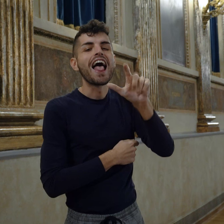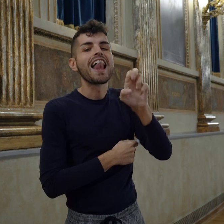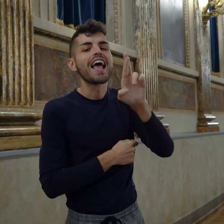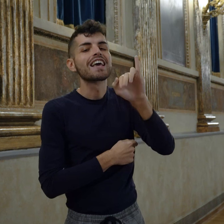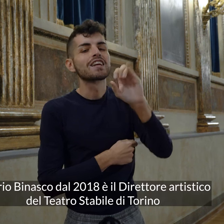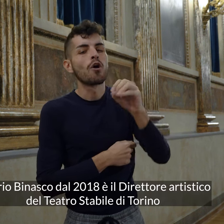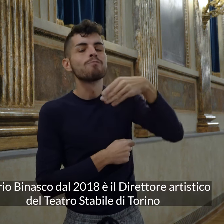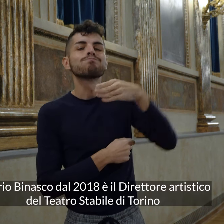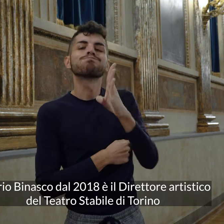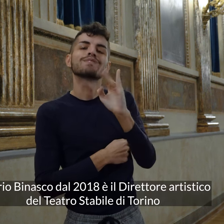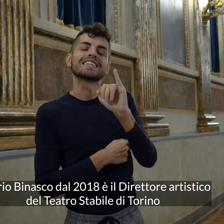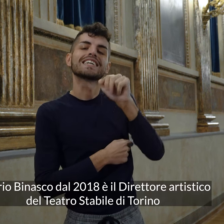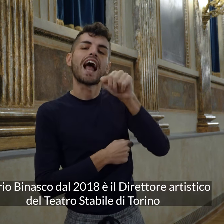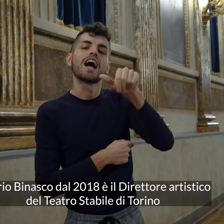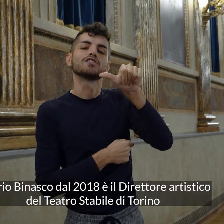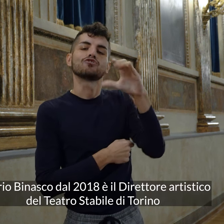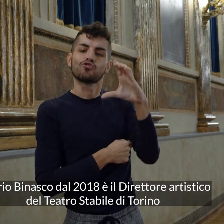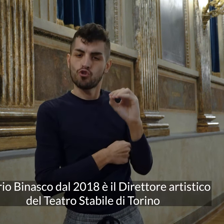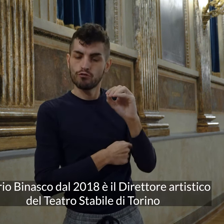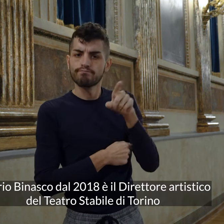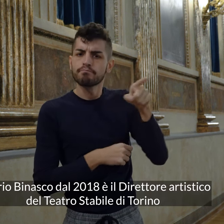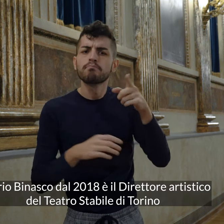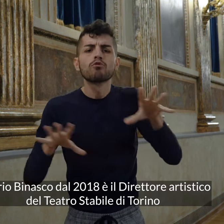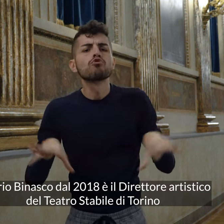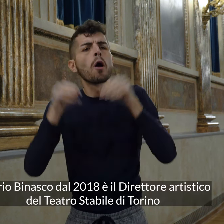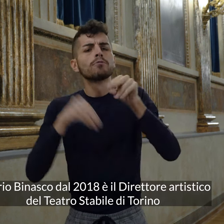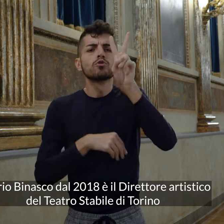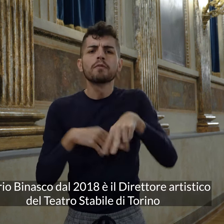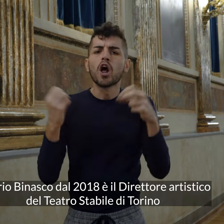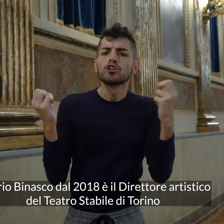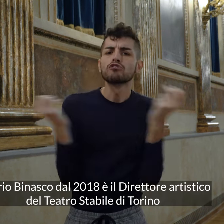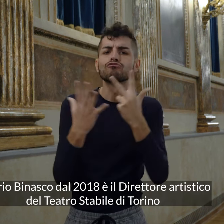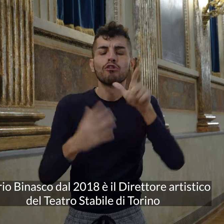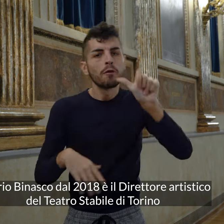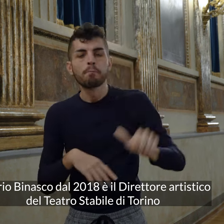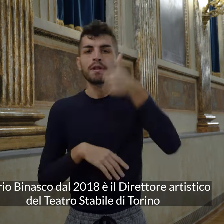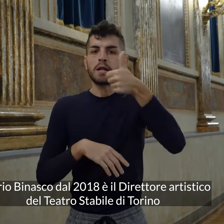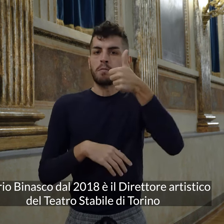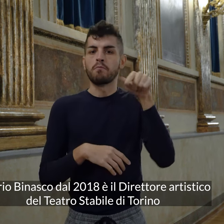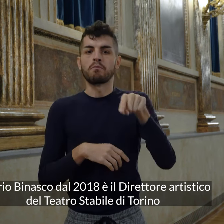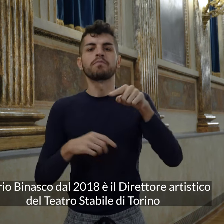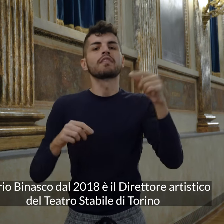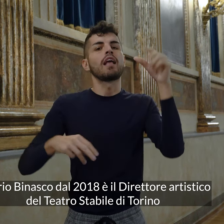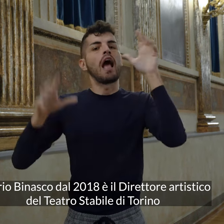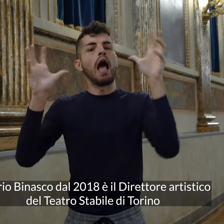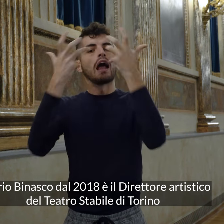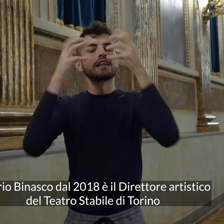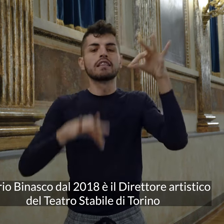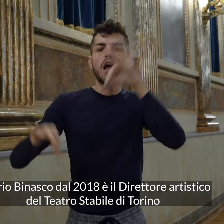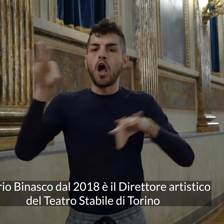Valerio Binasco dal 2018 è il direttore artistico del Teatro Stabile di Torino